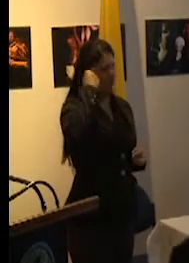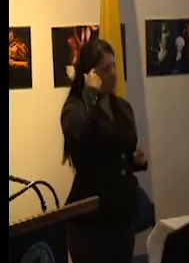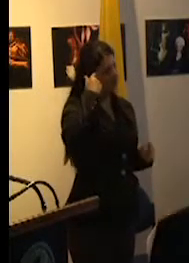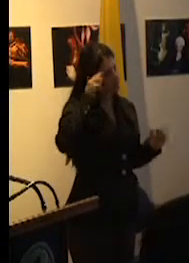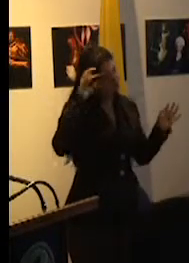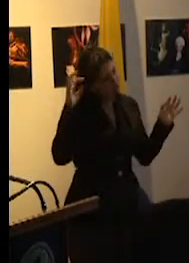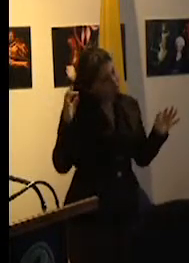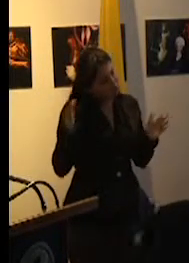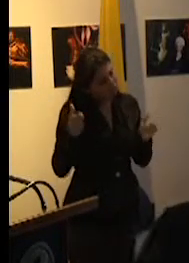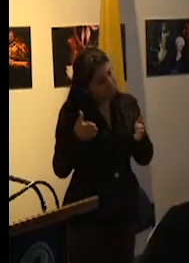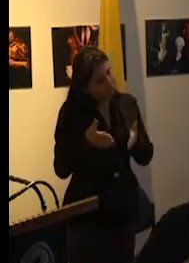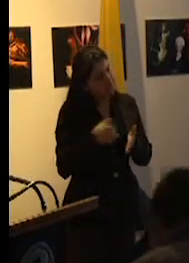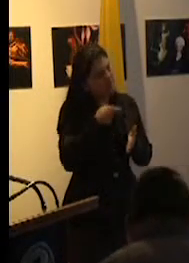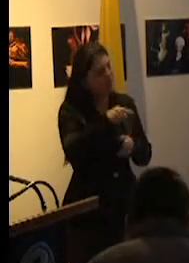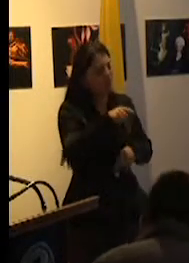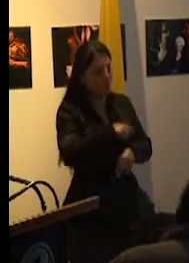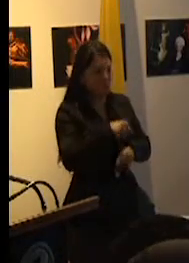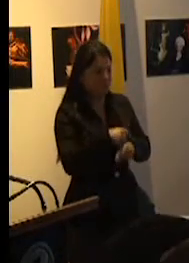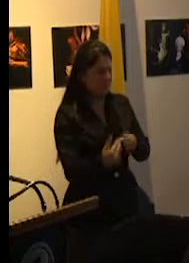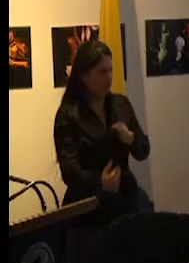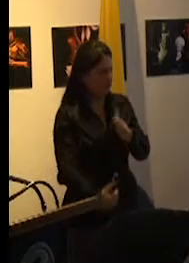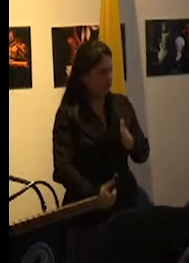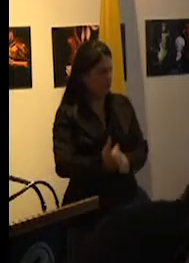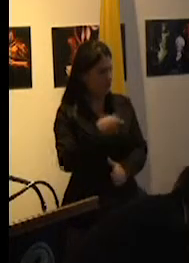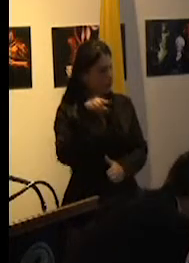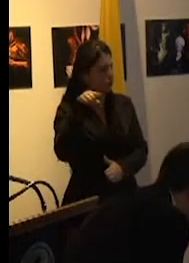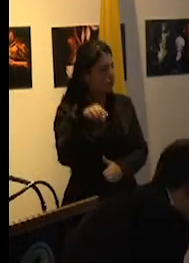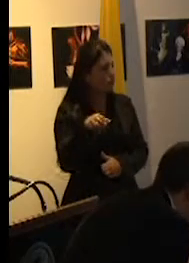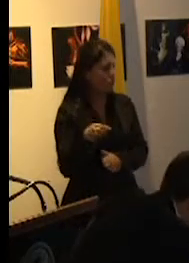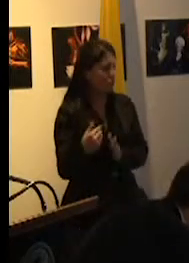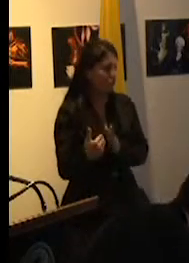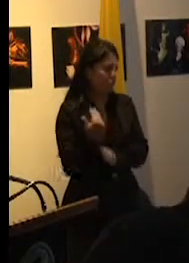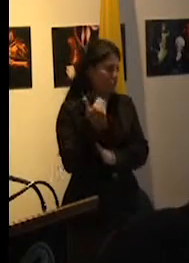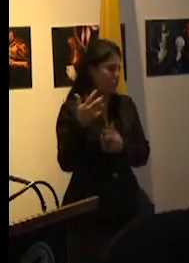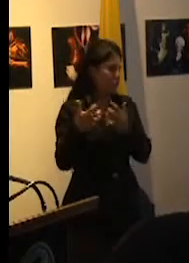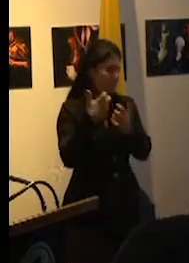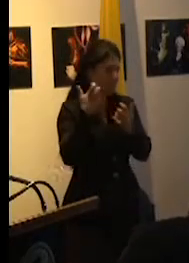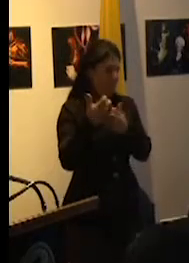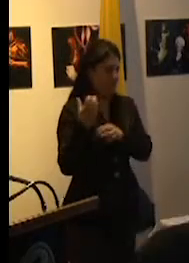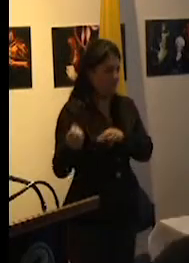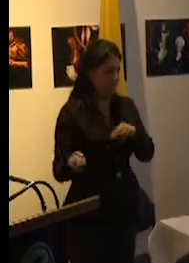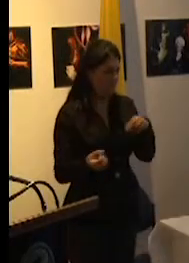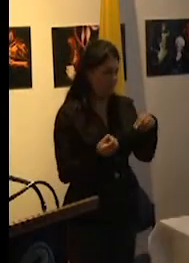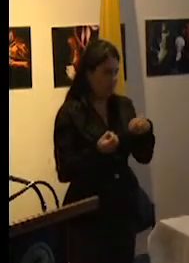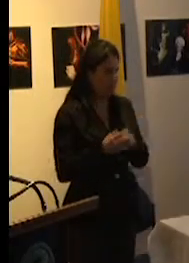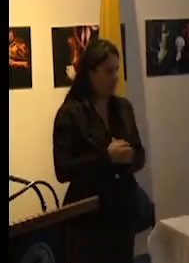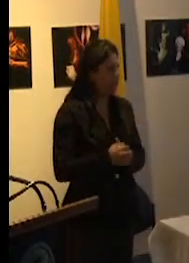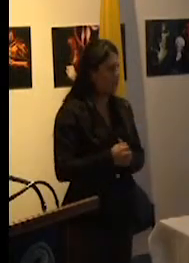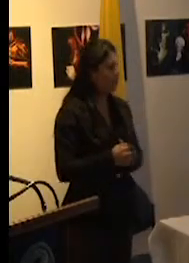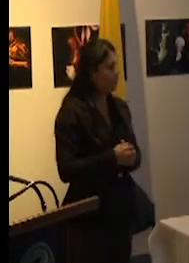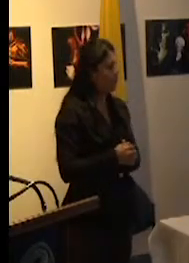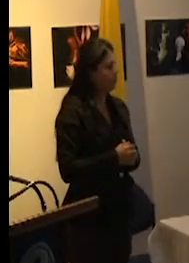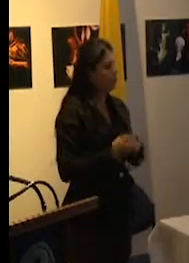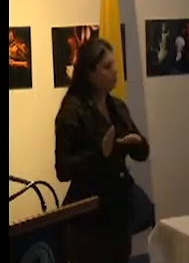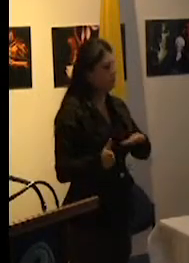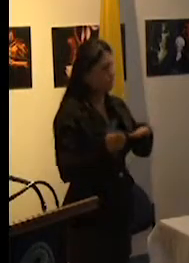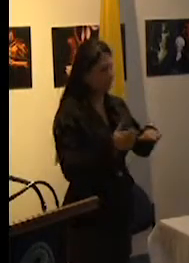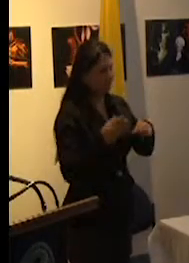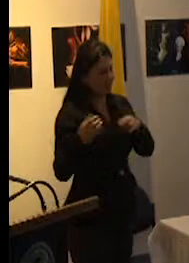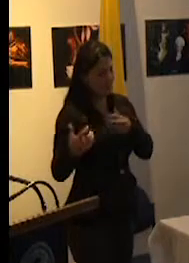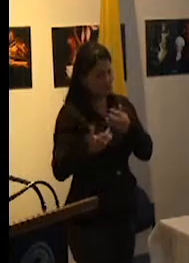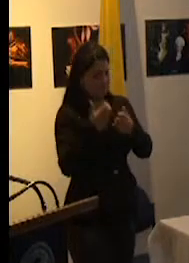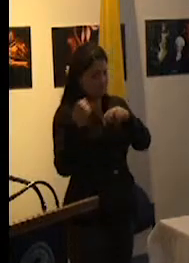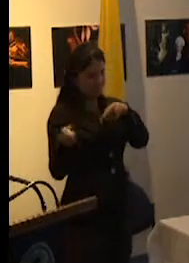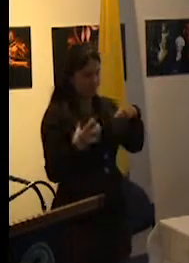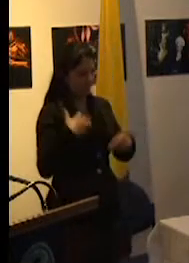en el momento inicial de la configuración del sistema educativo. El sistema educativo argentino